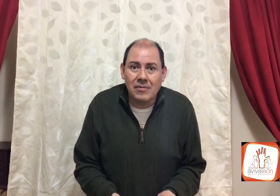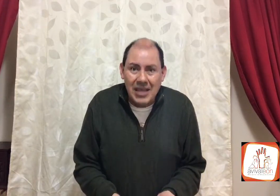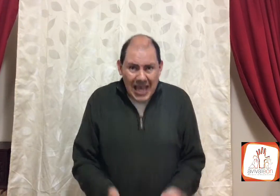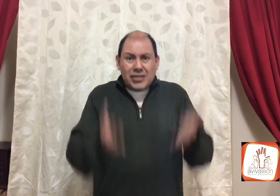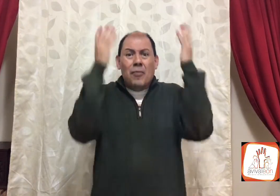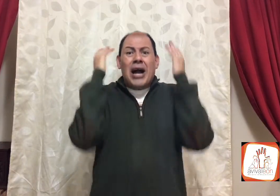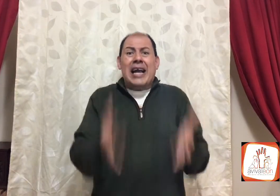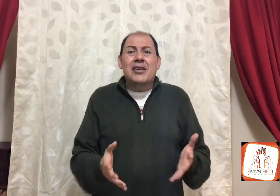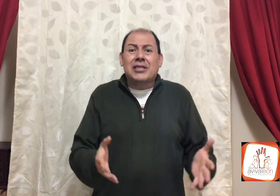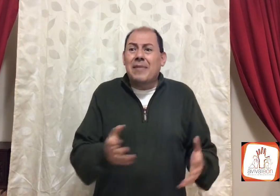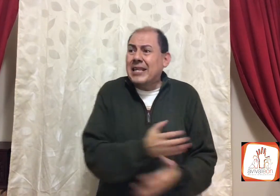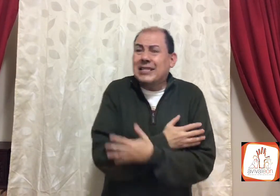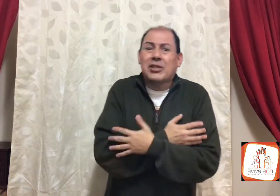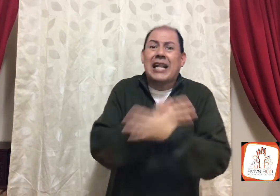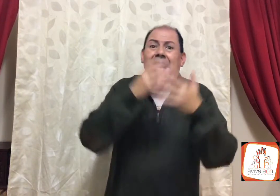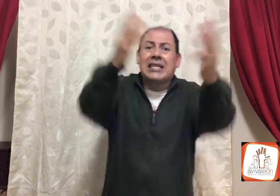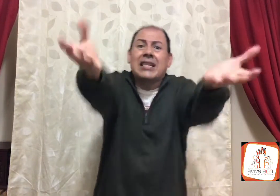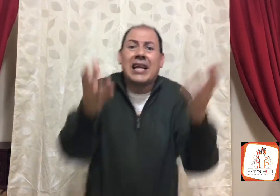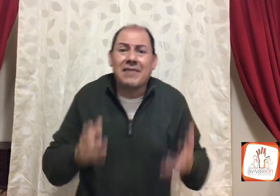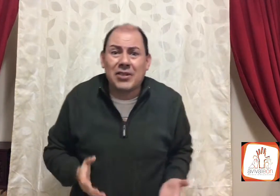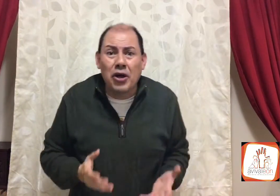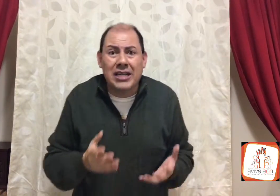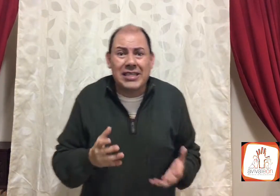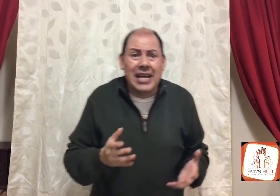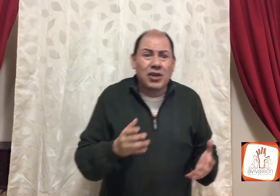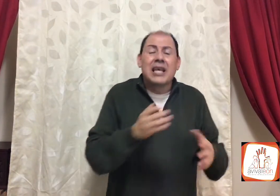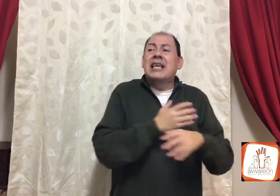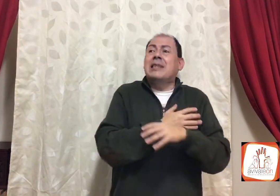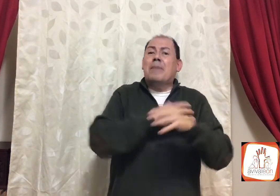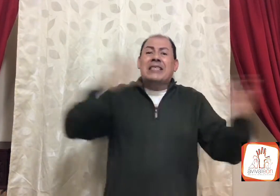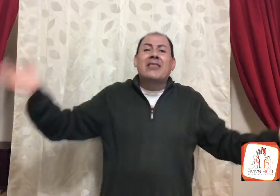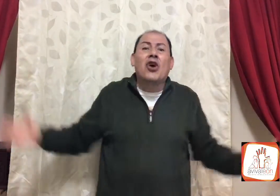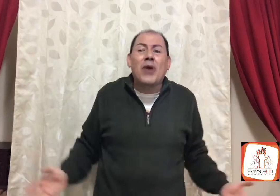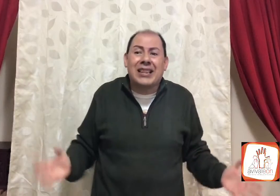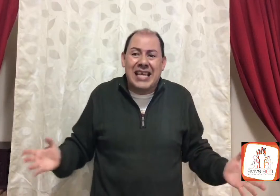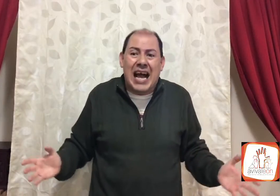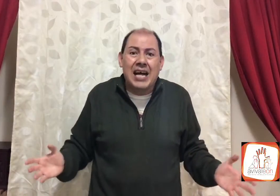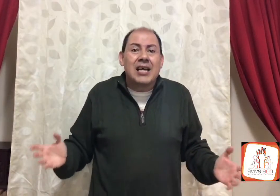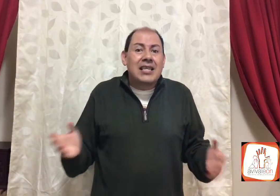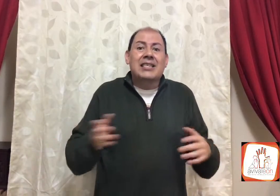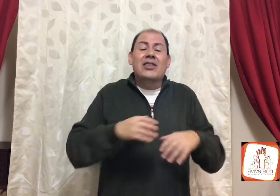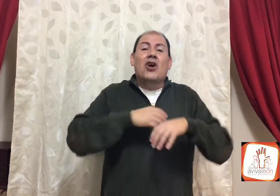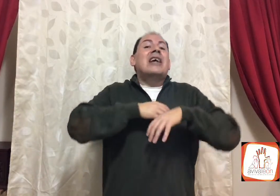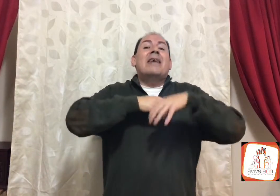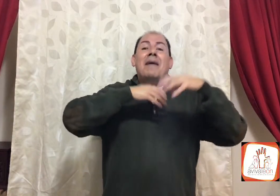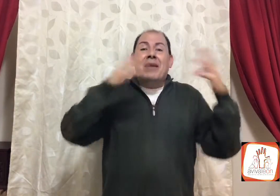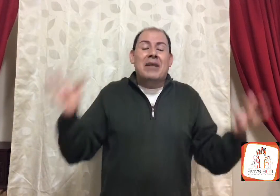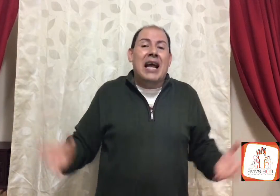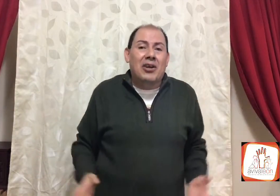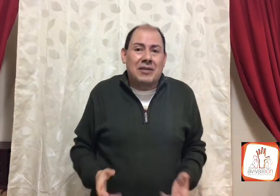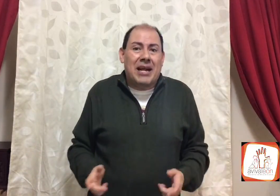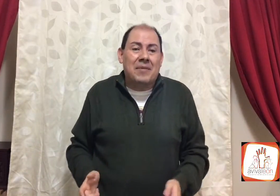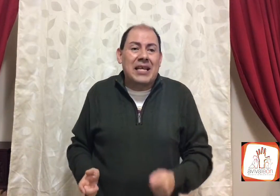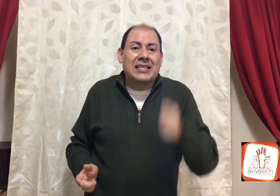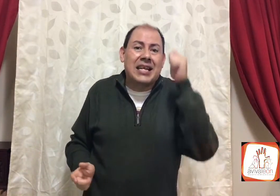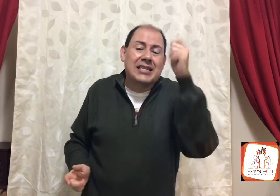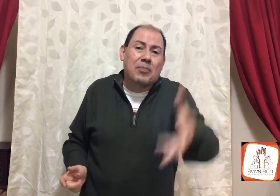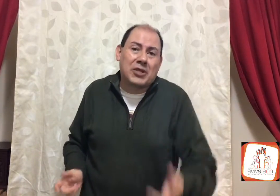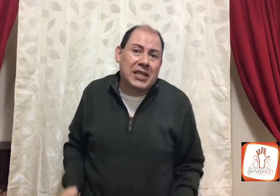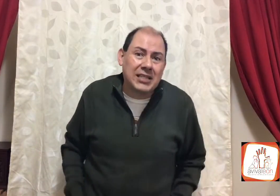es como aquellos que ven esos canales de televisión cristianos, y se pasan todo el día, diciendo, que va a haber milagros y maravillas, si les depositas